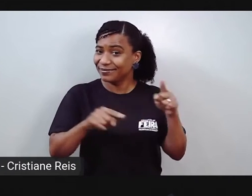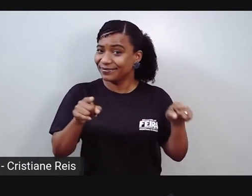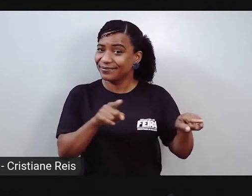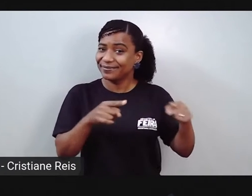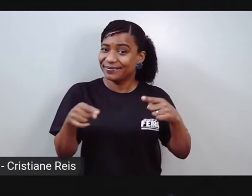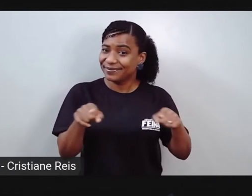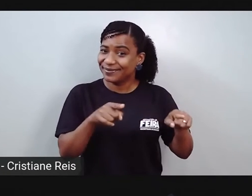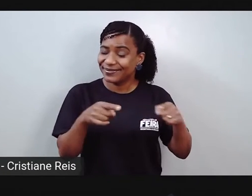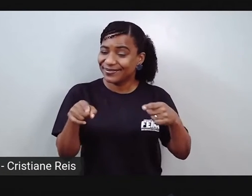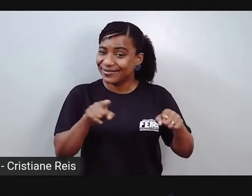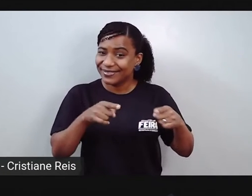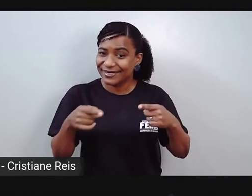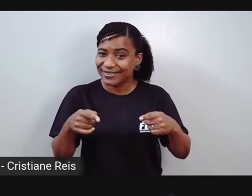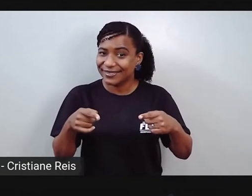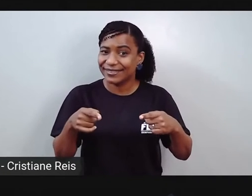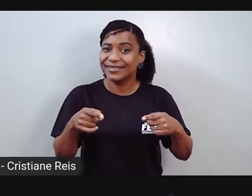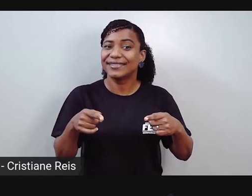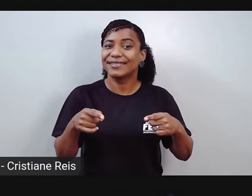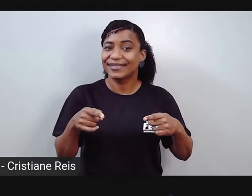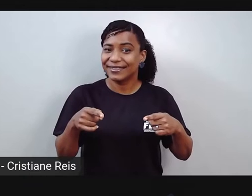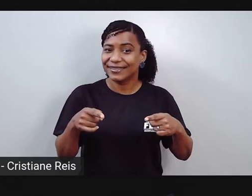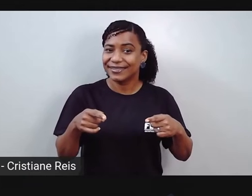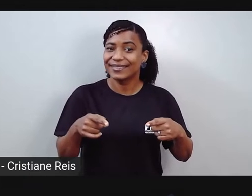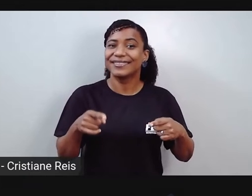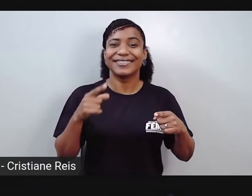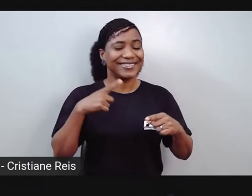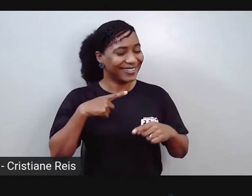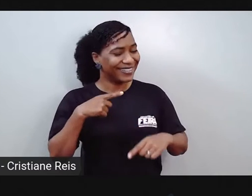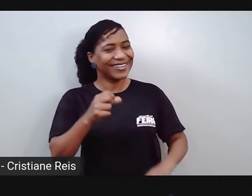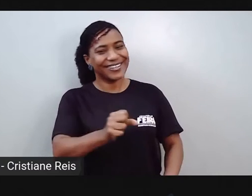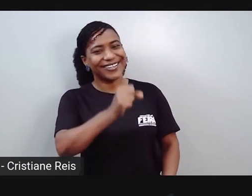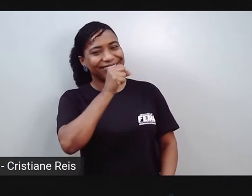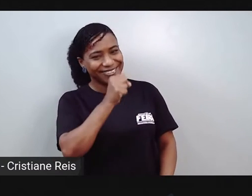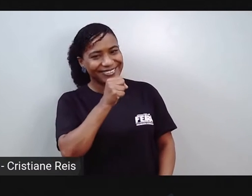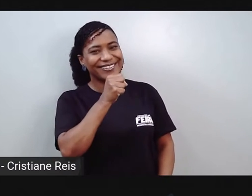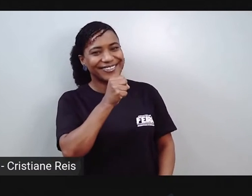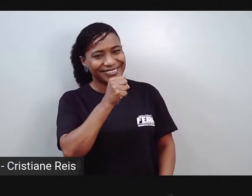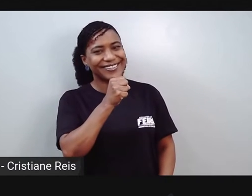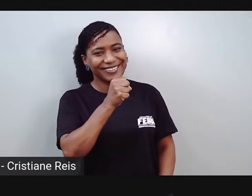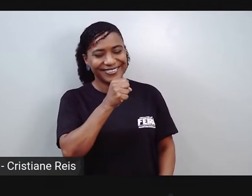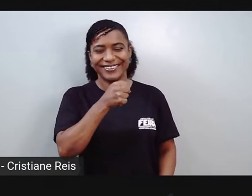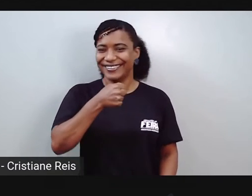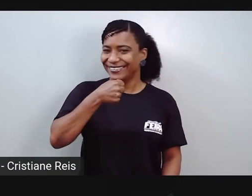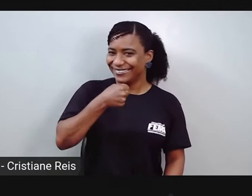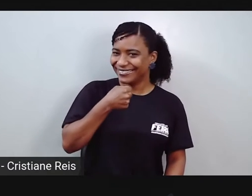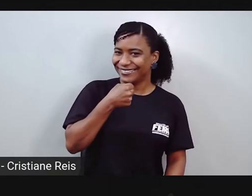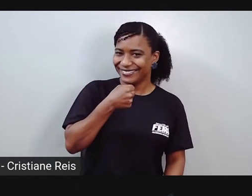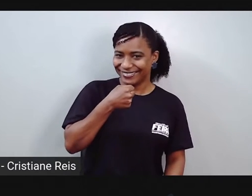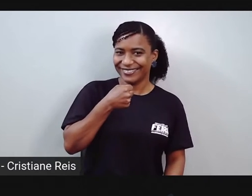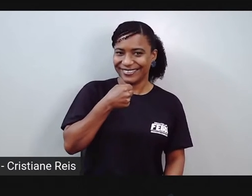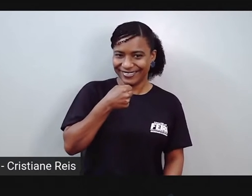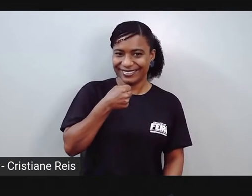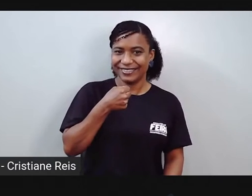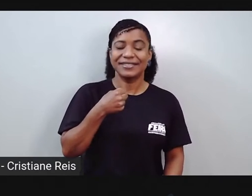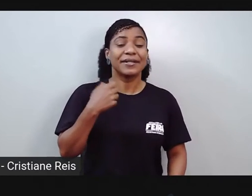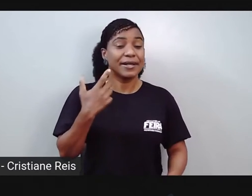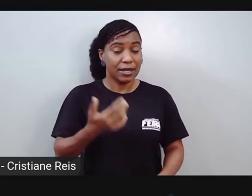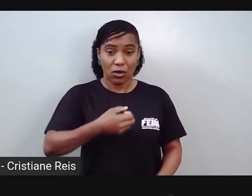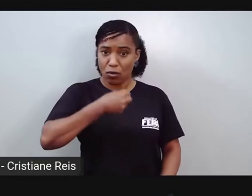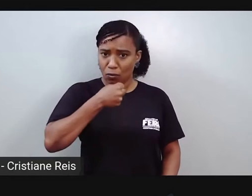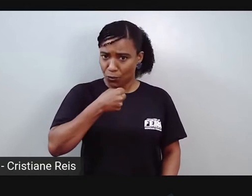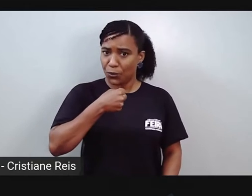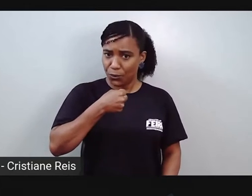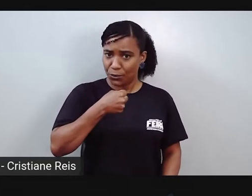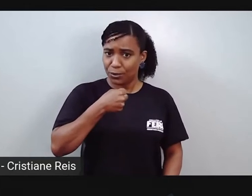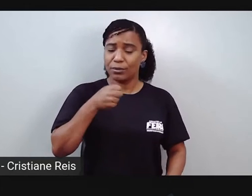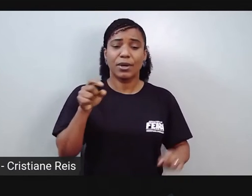hoje se chama microfone. Microfone. É um instrumento musical?